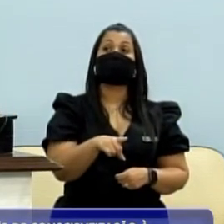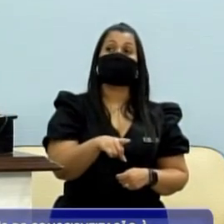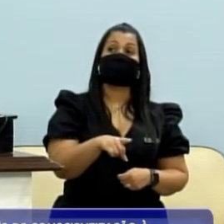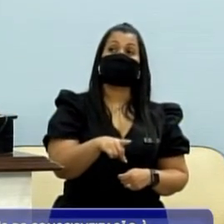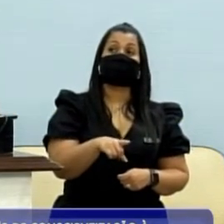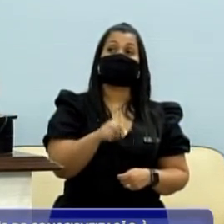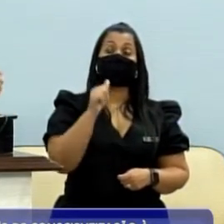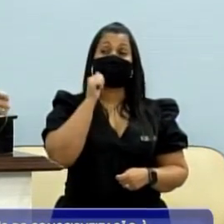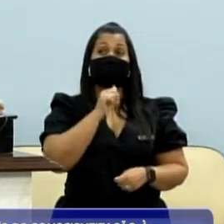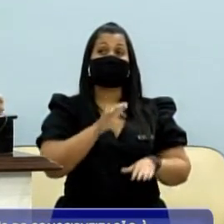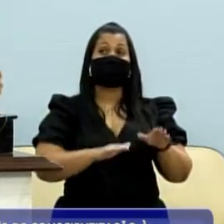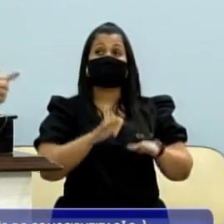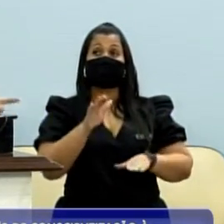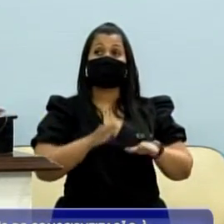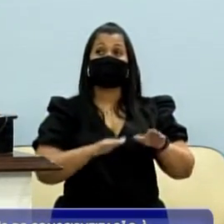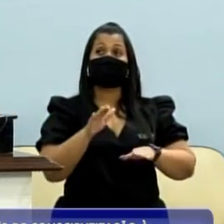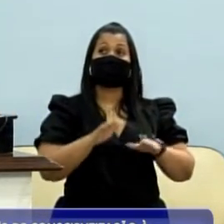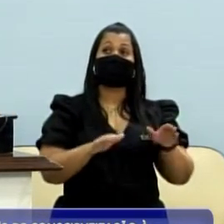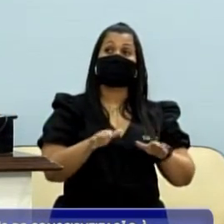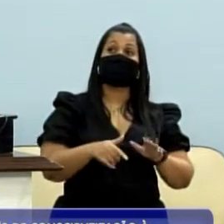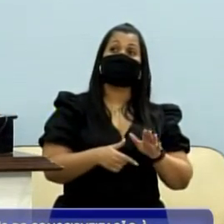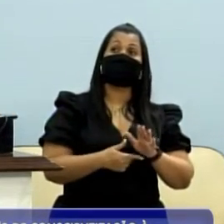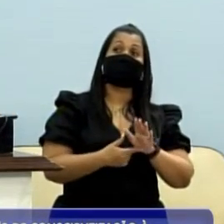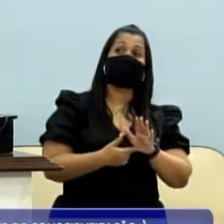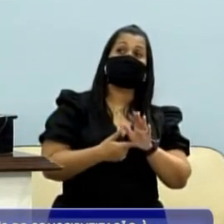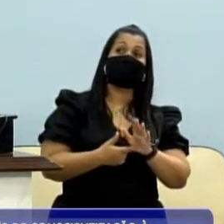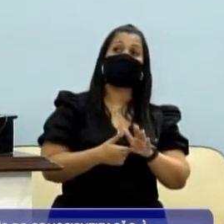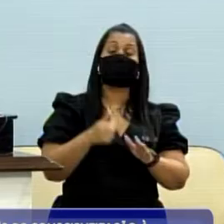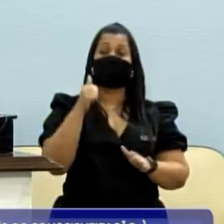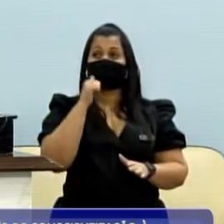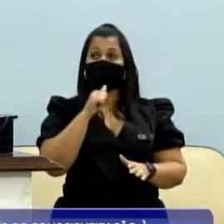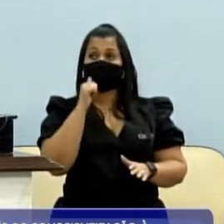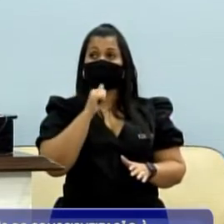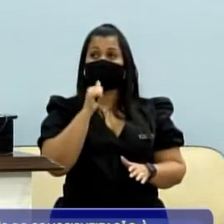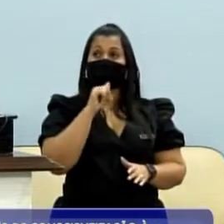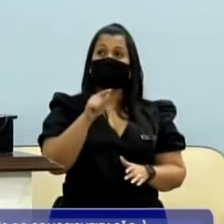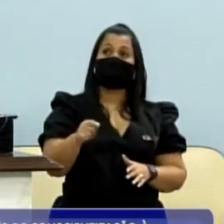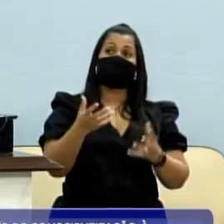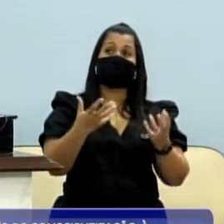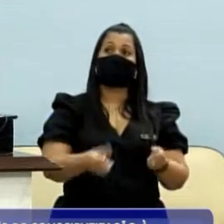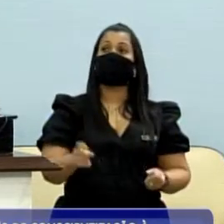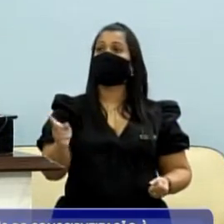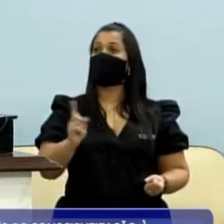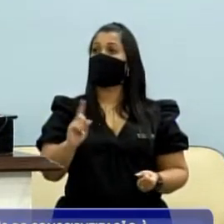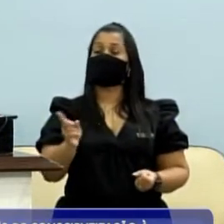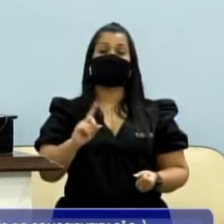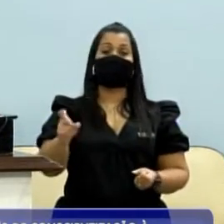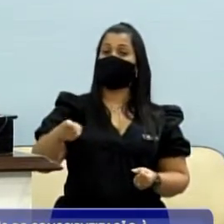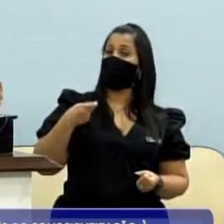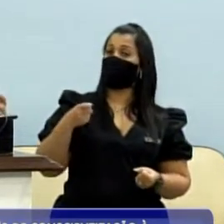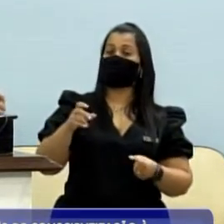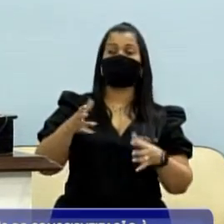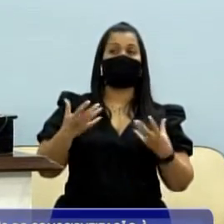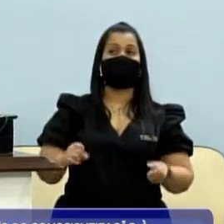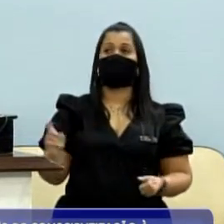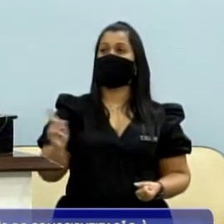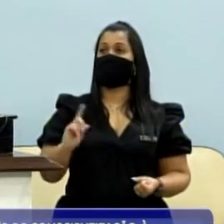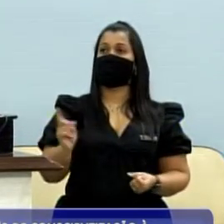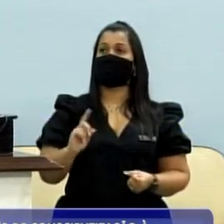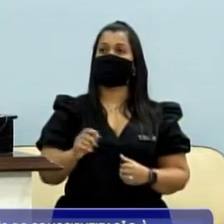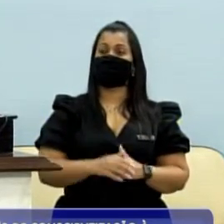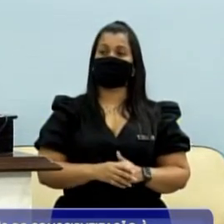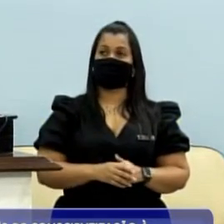vezes a mulher está se divertindo após o término de um relacionamento e o ex não aceita, não se conforma, não pode ver a ex-mulher